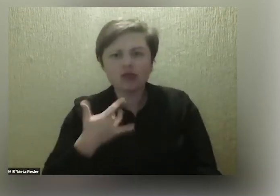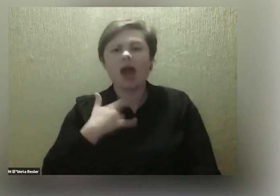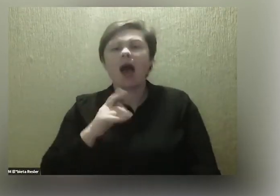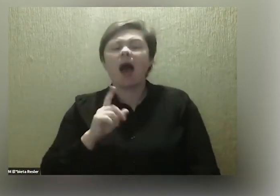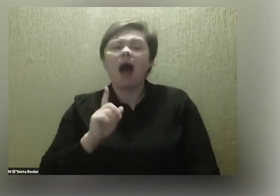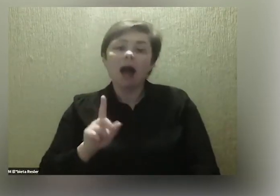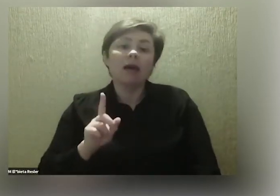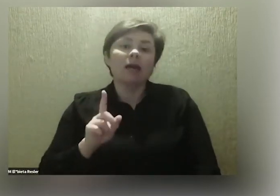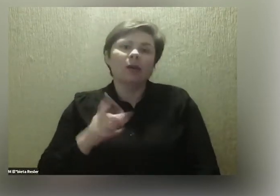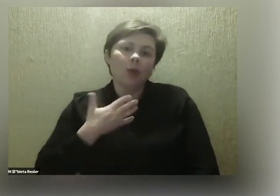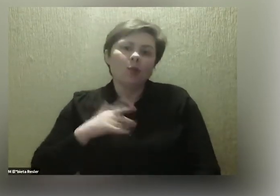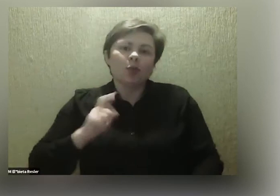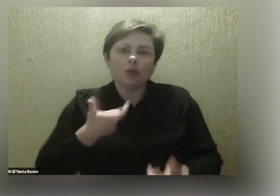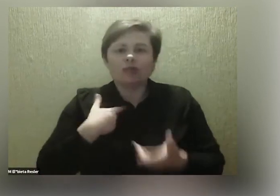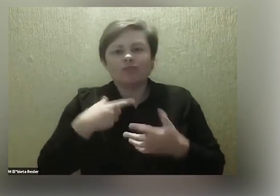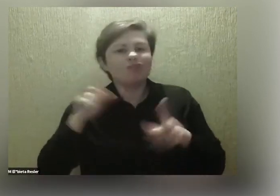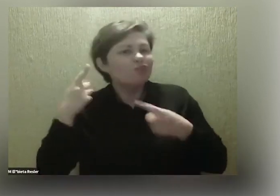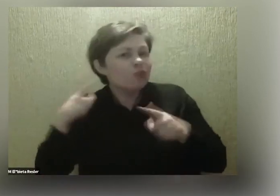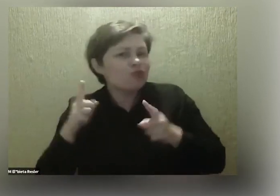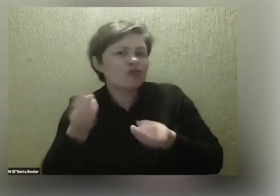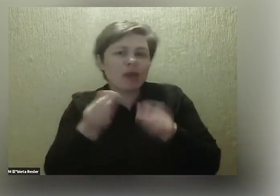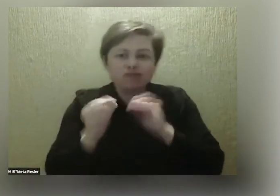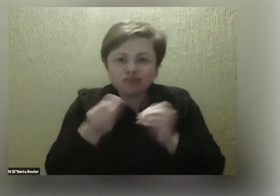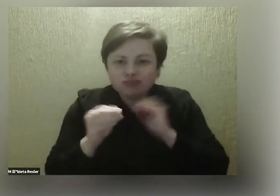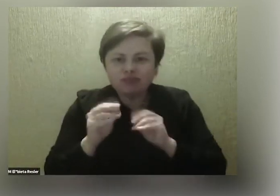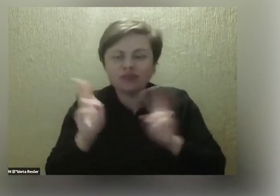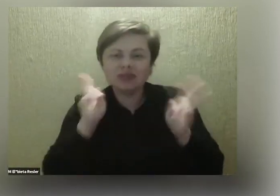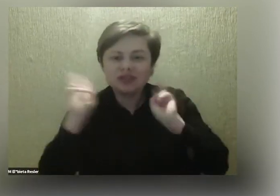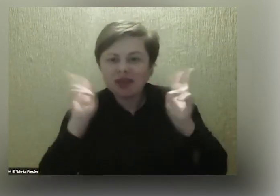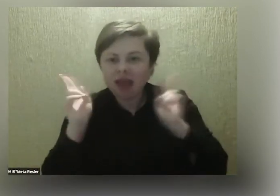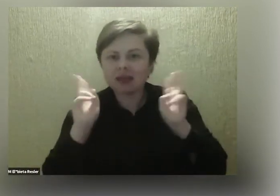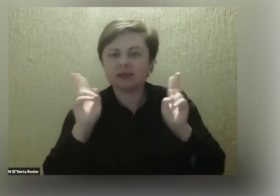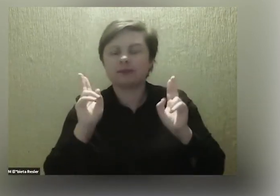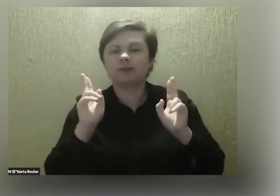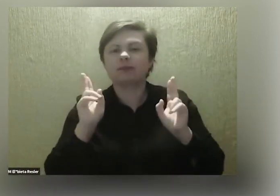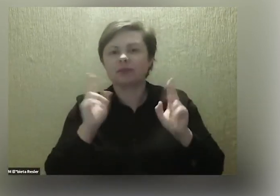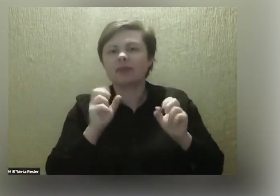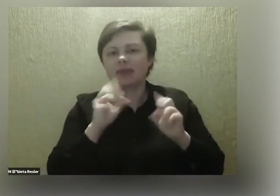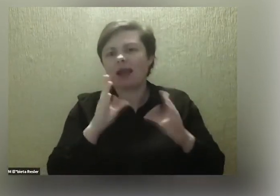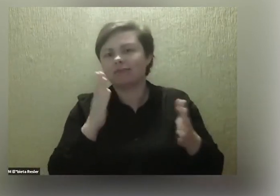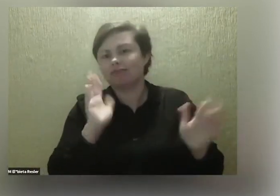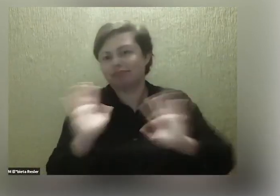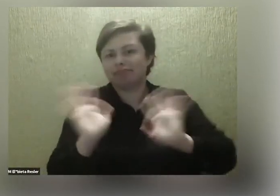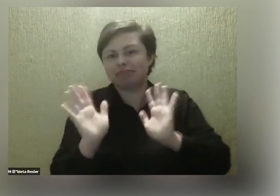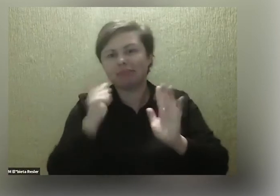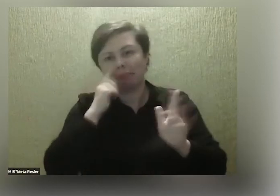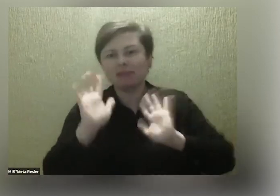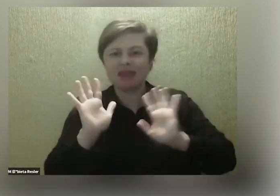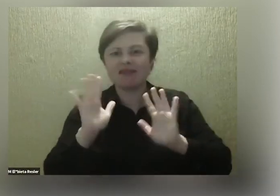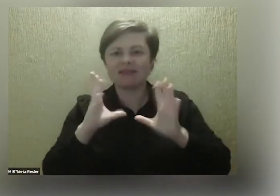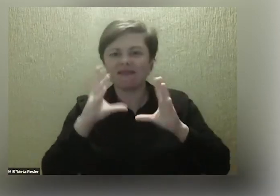ale lubię sobie coś tam dłubać w dźwięku, więc to jest, no tak mniej więcej tak to wygląda.